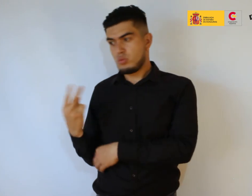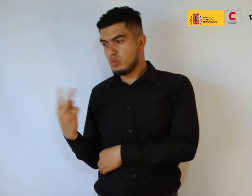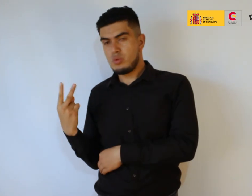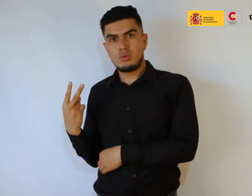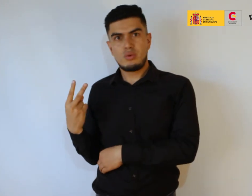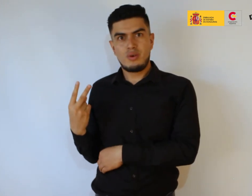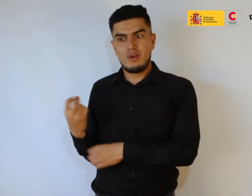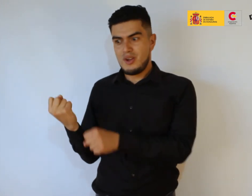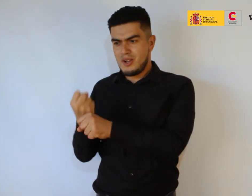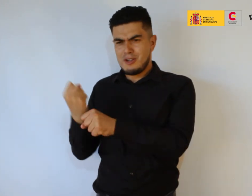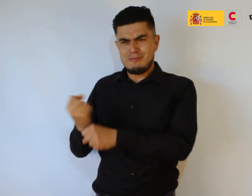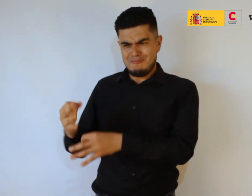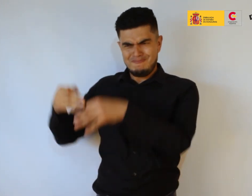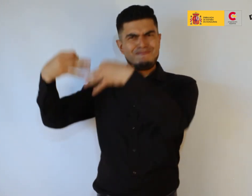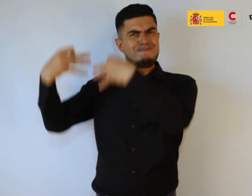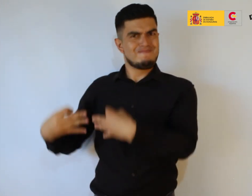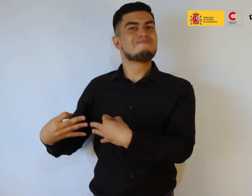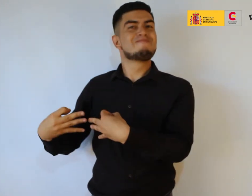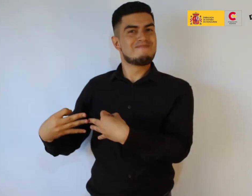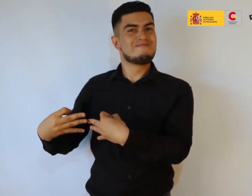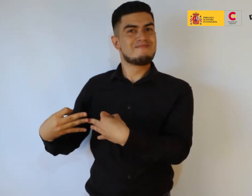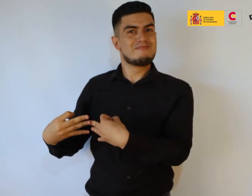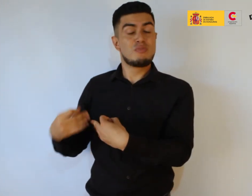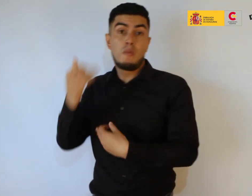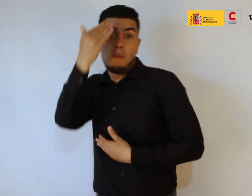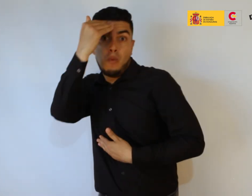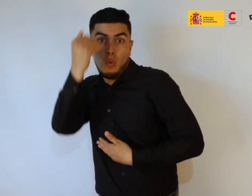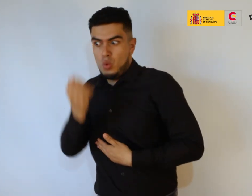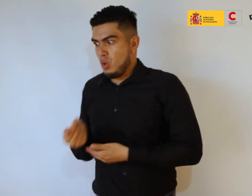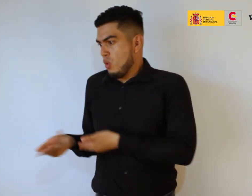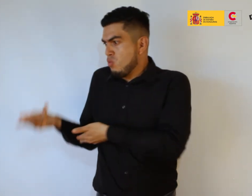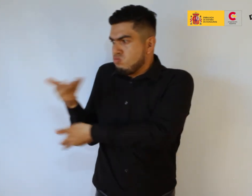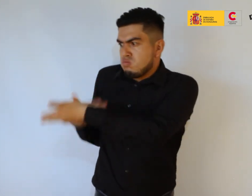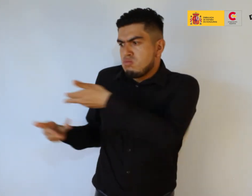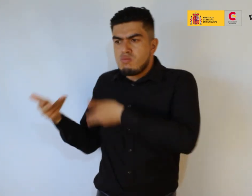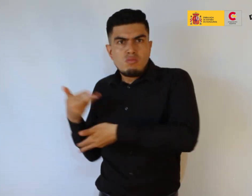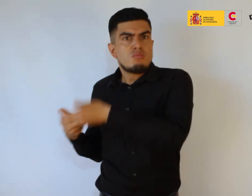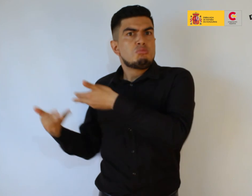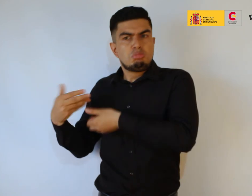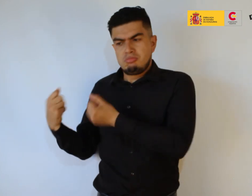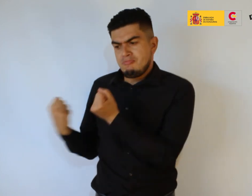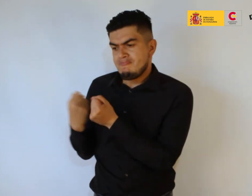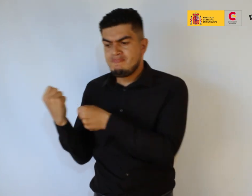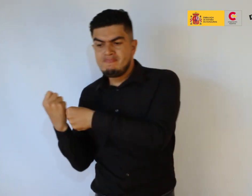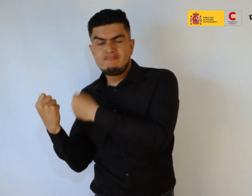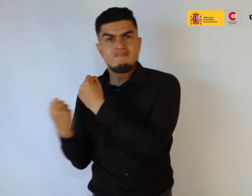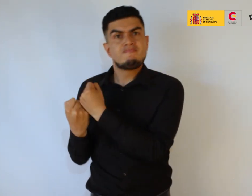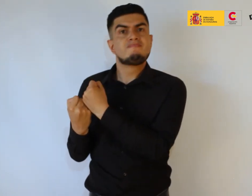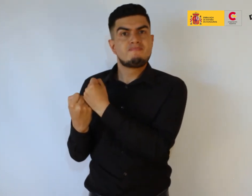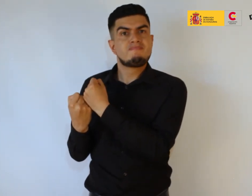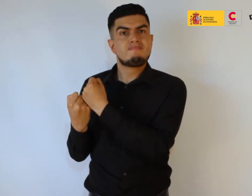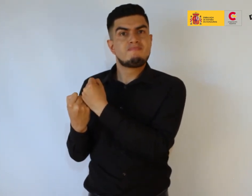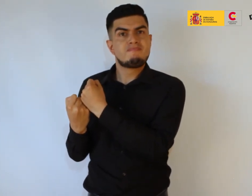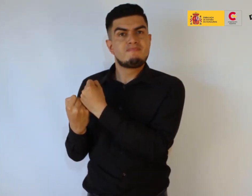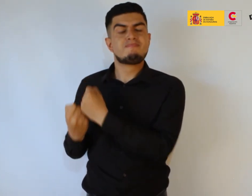obra, porque creo que el diálogo entre los dos es fundamental, y yo estoy muy contento de que las dos obras estén conviviendo en el mismo espacio.